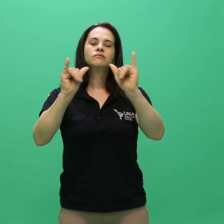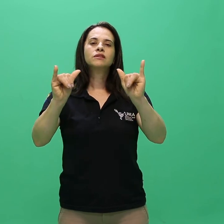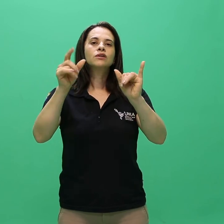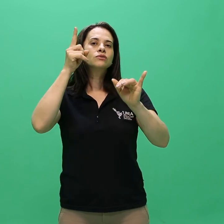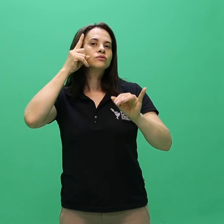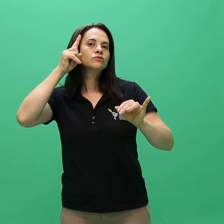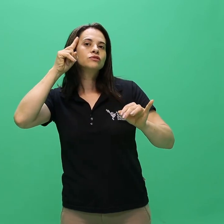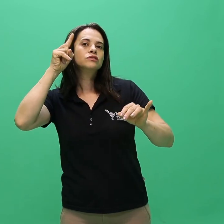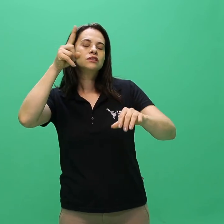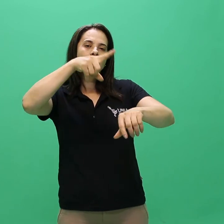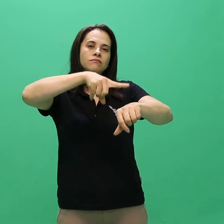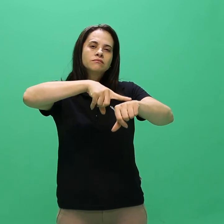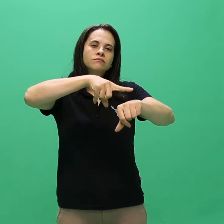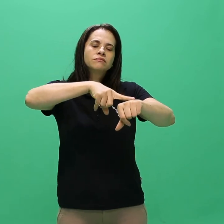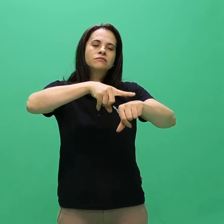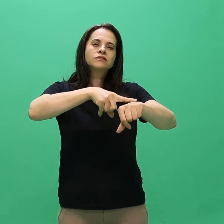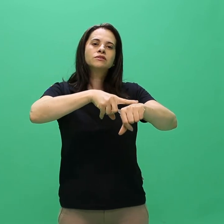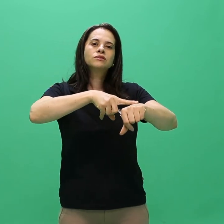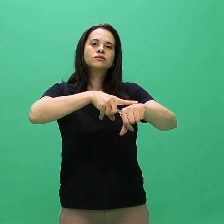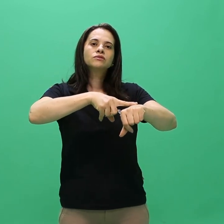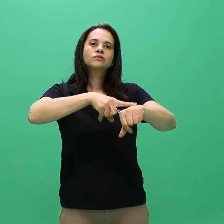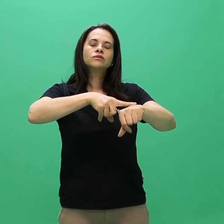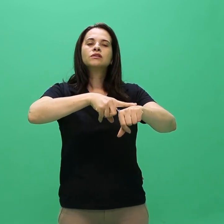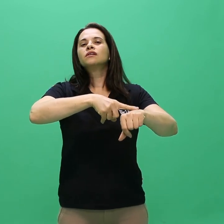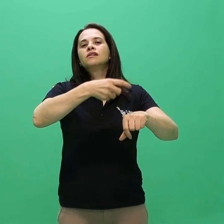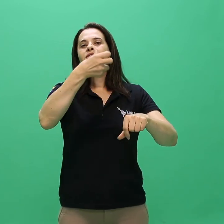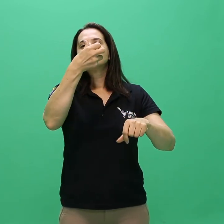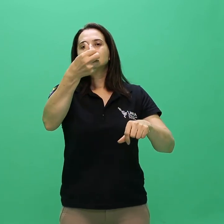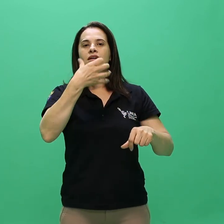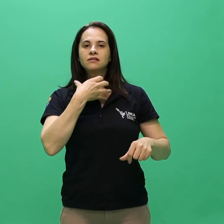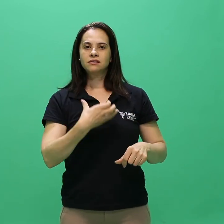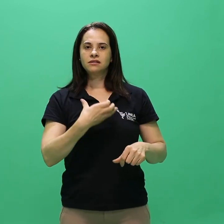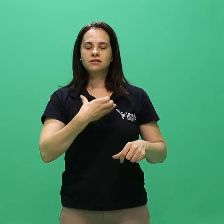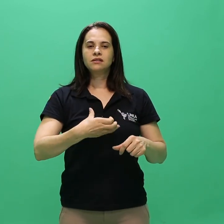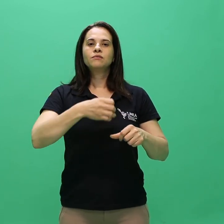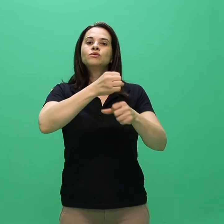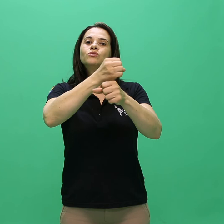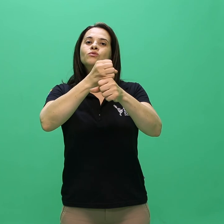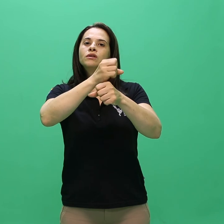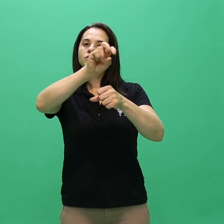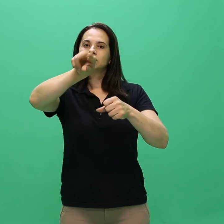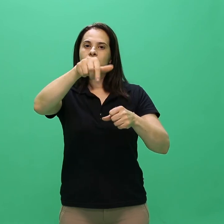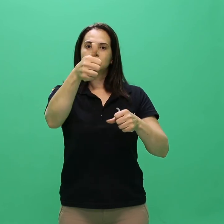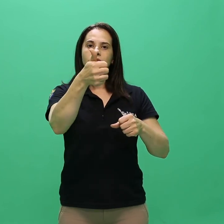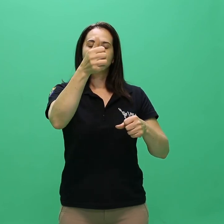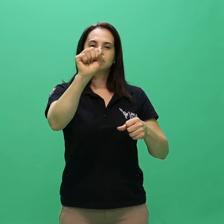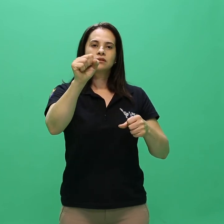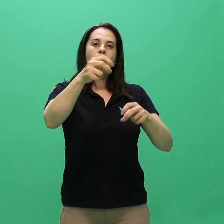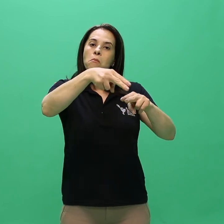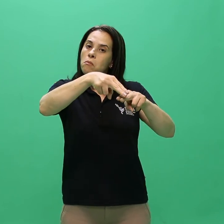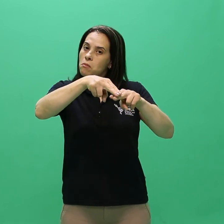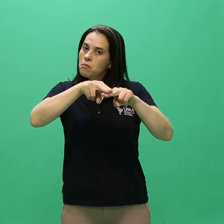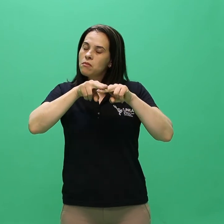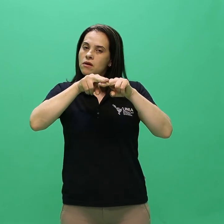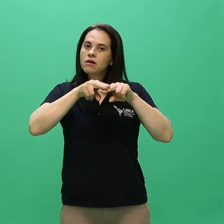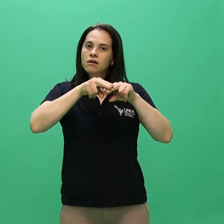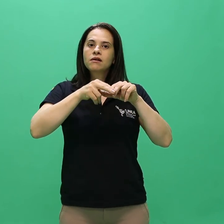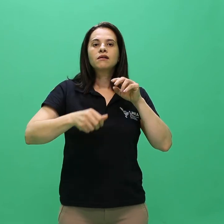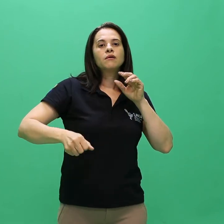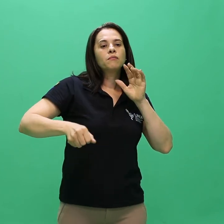data provável de 6 de dezembro de 2018, por meio de edital próprio, publicado no portal